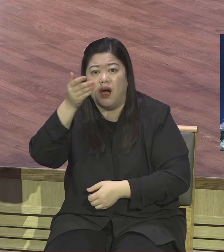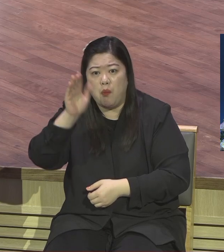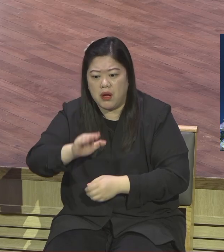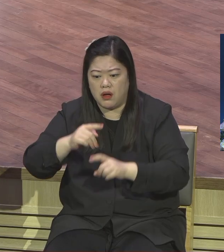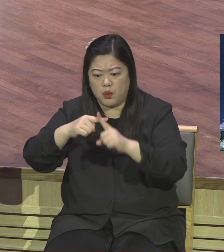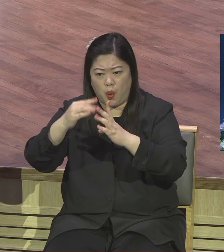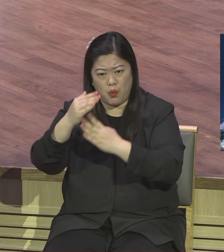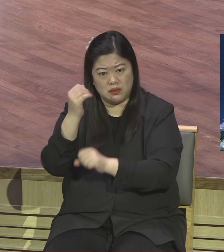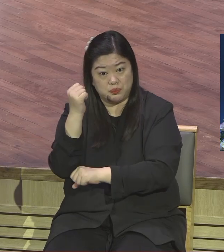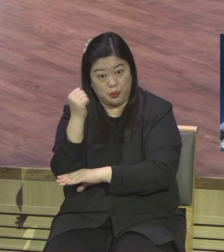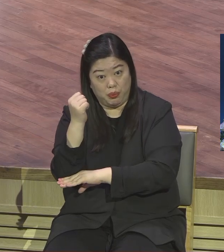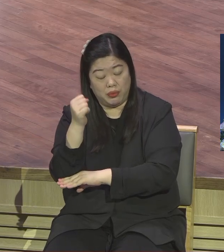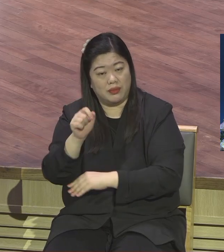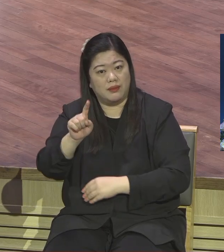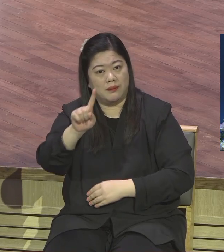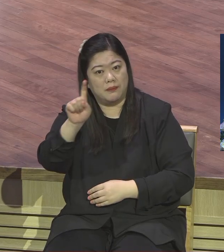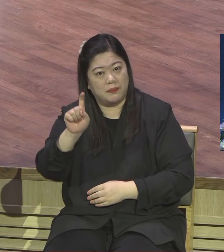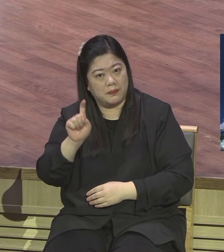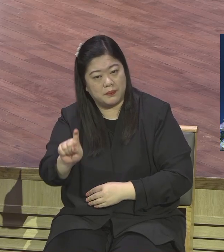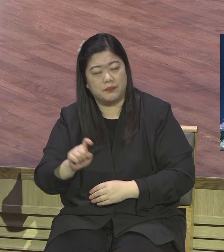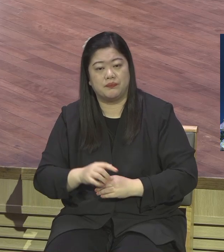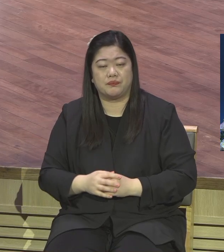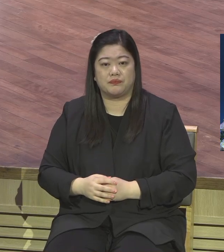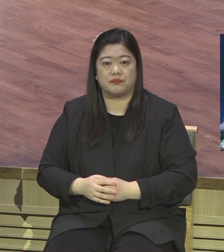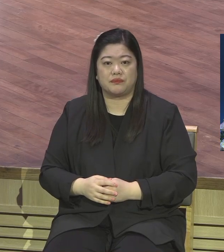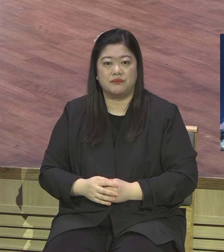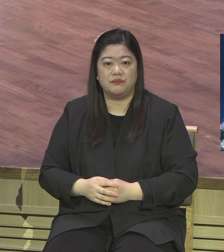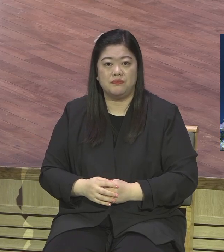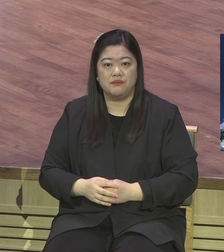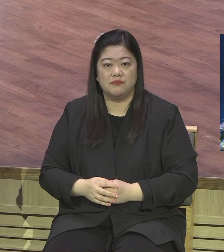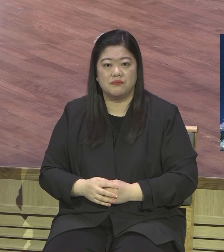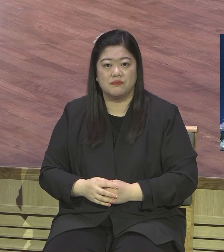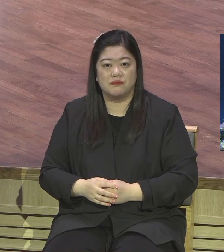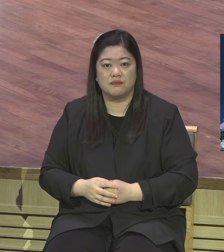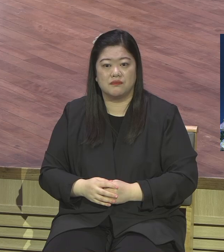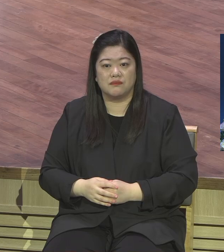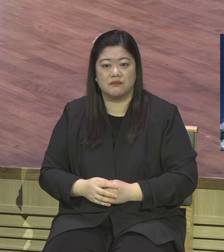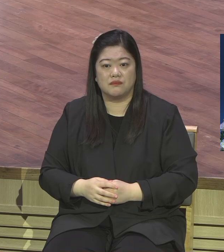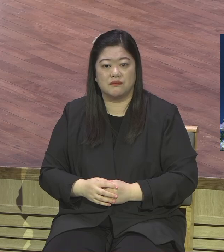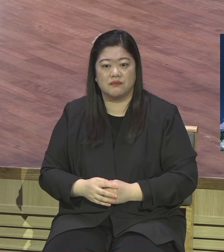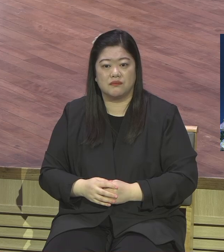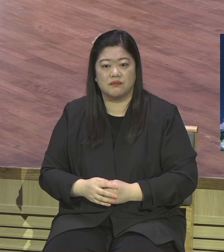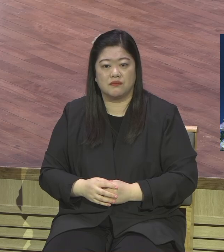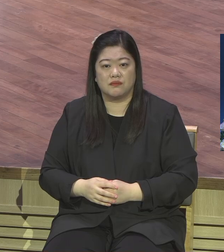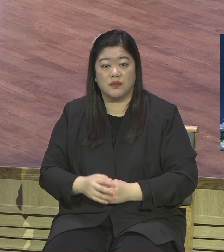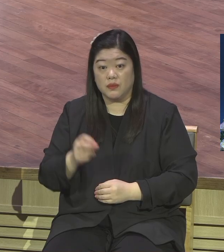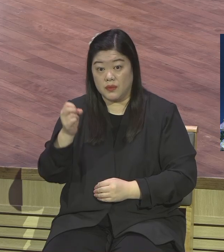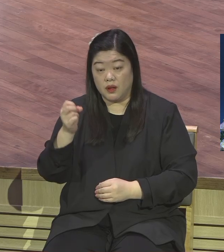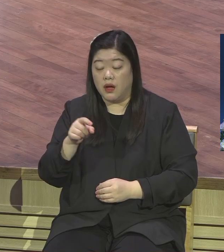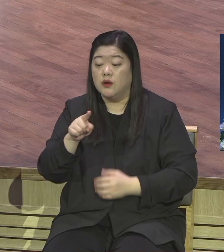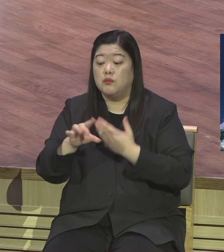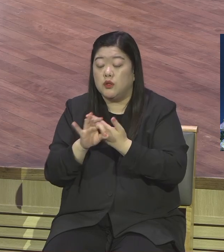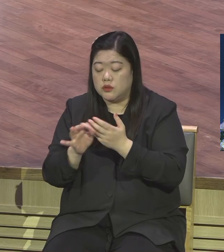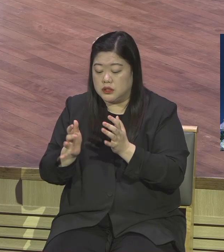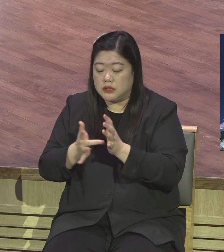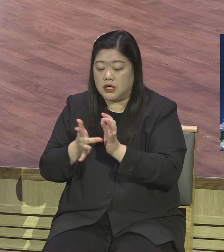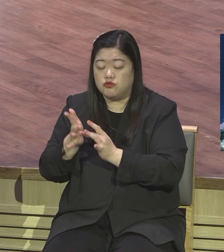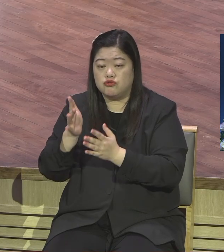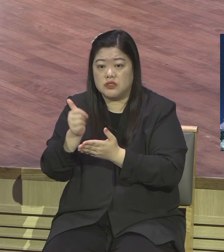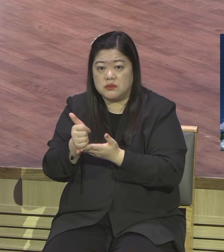그럼 예수님 왜 현장에 간음한 이 여인을 왜 장려를 그렇게 자사 삼으냐